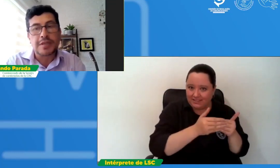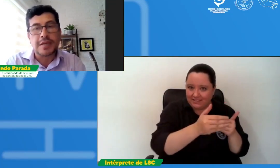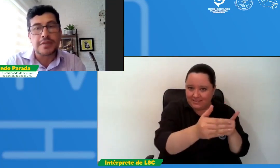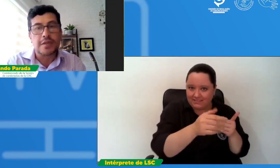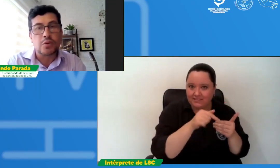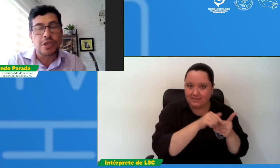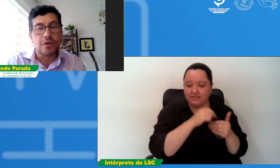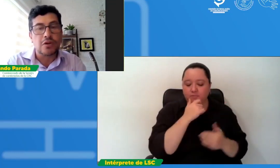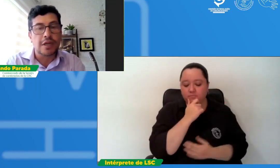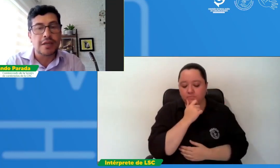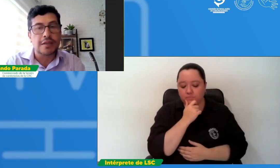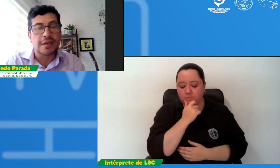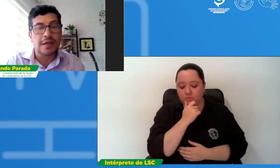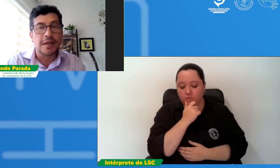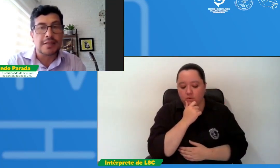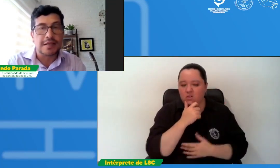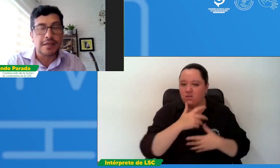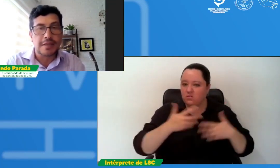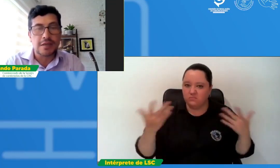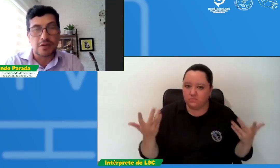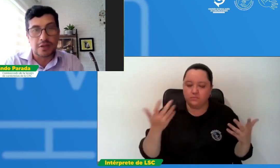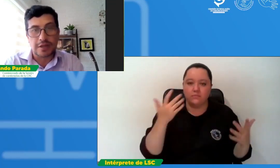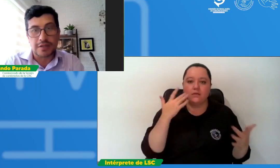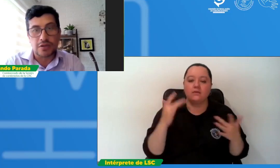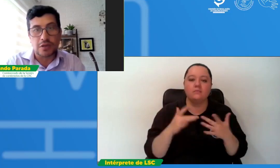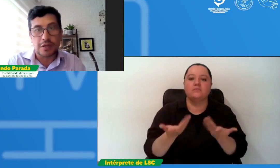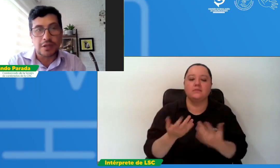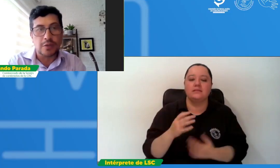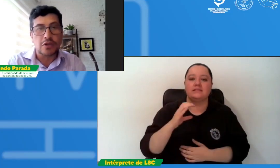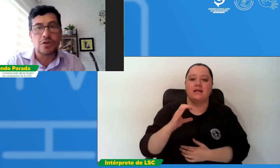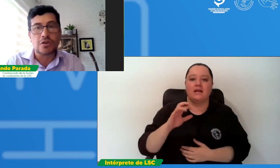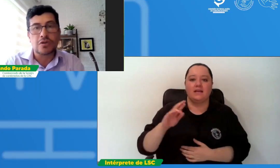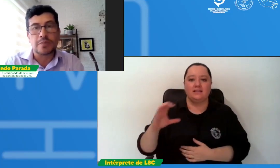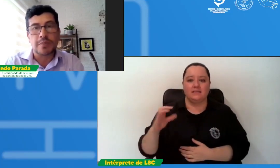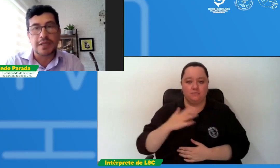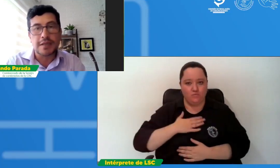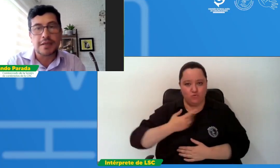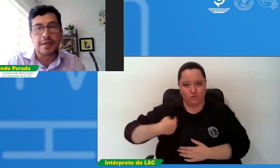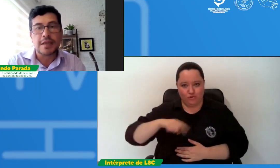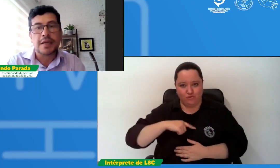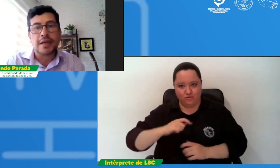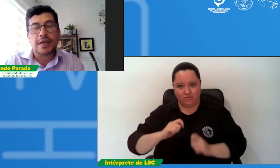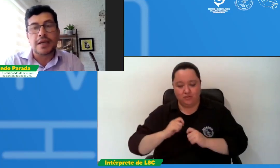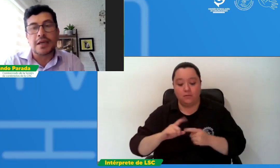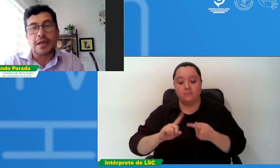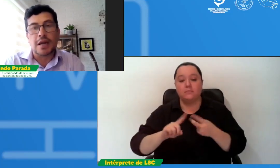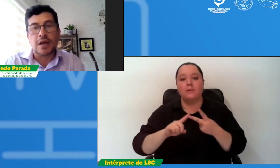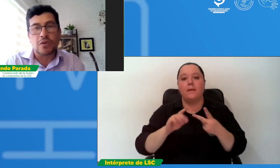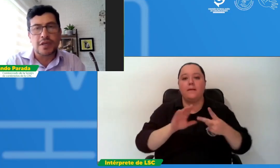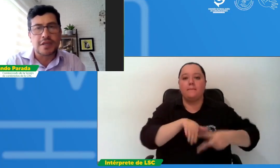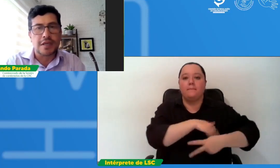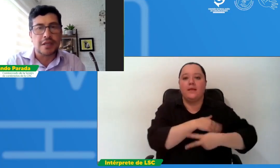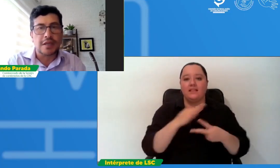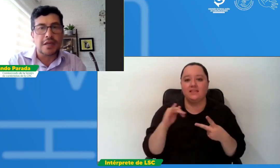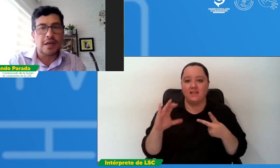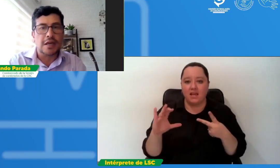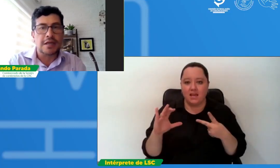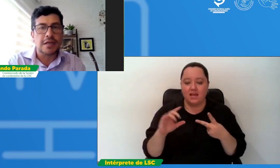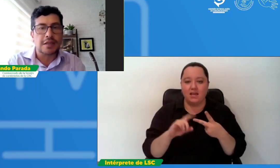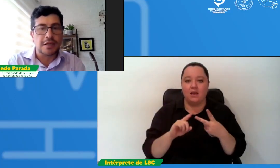se distribuyeron entre la CRC la sesión que tenemos nosotros Mintic algunas que ya tenía la ANE que tienen